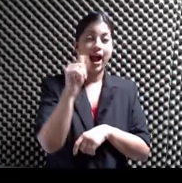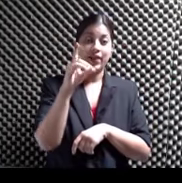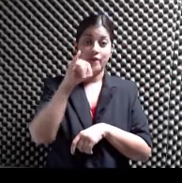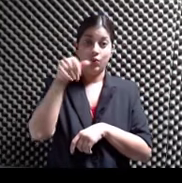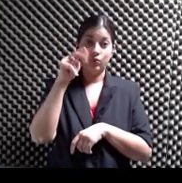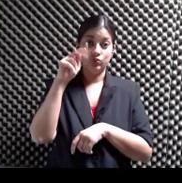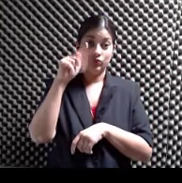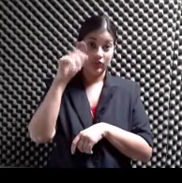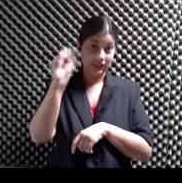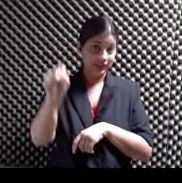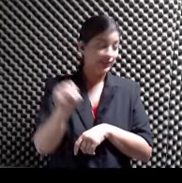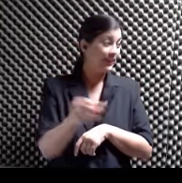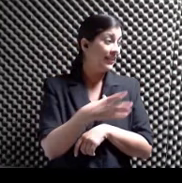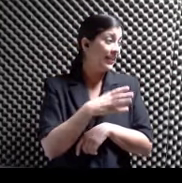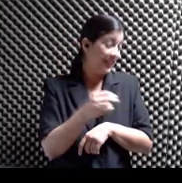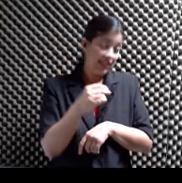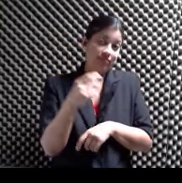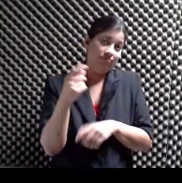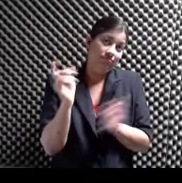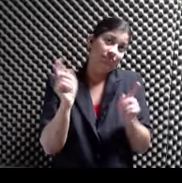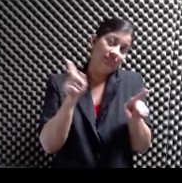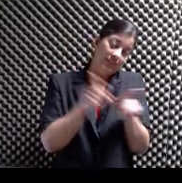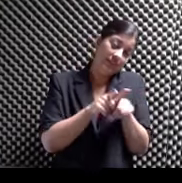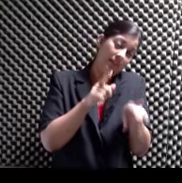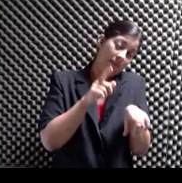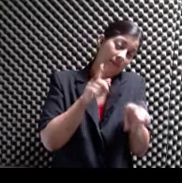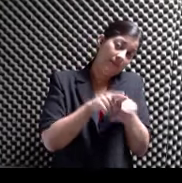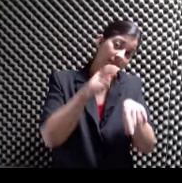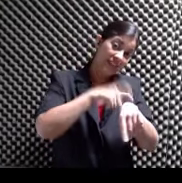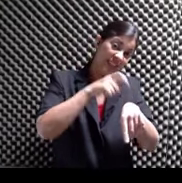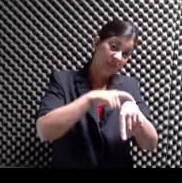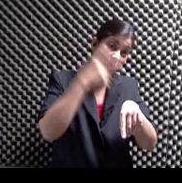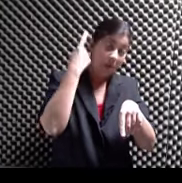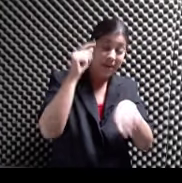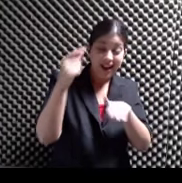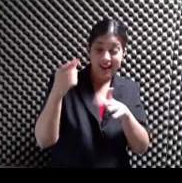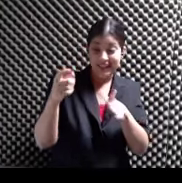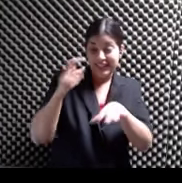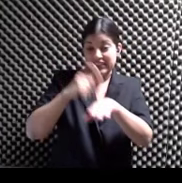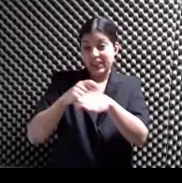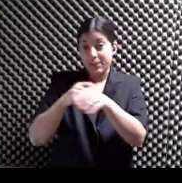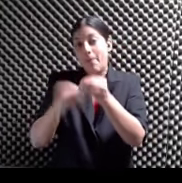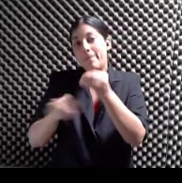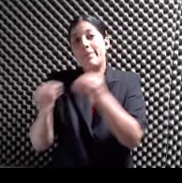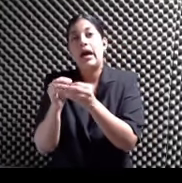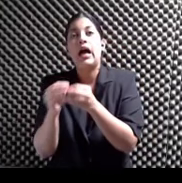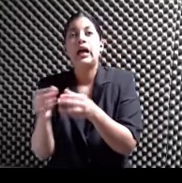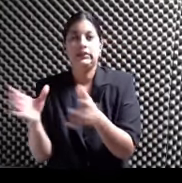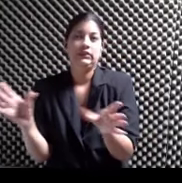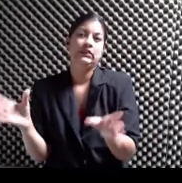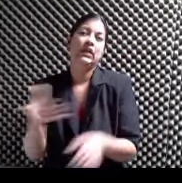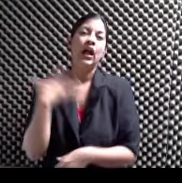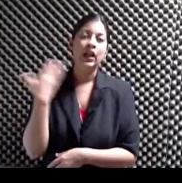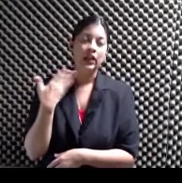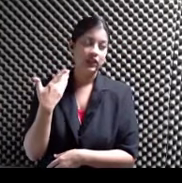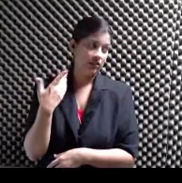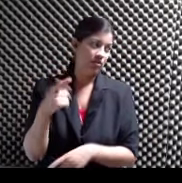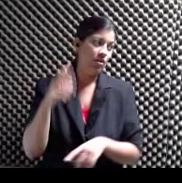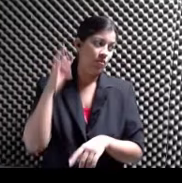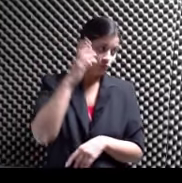despedida del frío Porque estamos pasando ya A unos meses un poco más Con más calorcito Ojalá ¿Verdad? Pues estamos este fin de semana celebrándolo Y